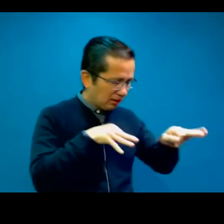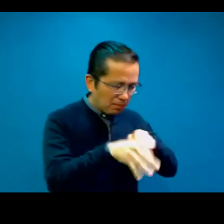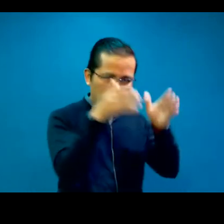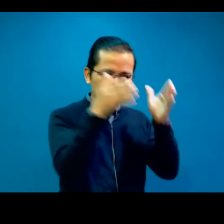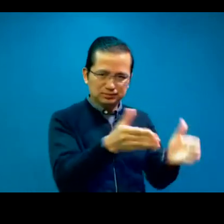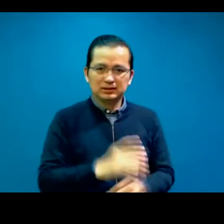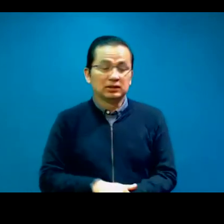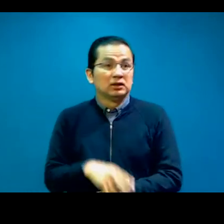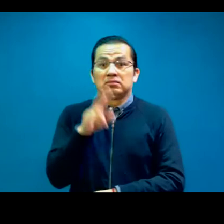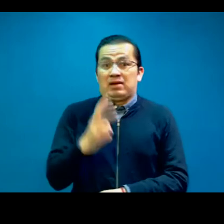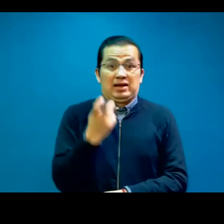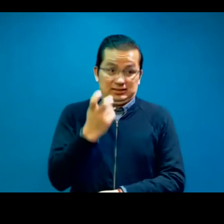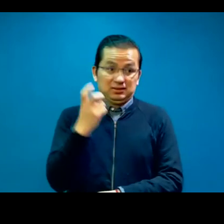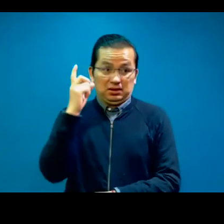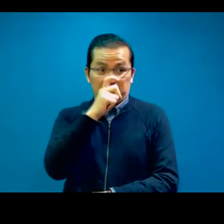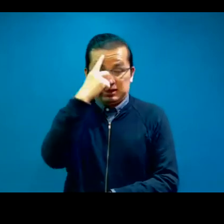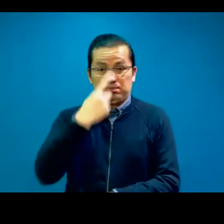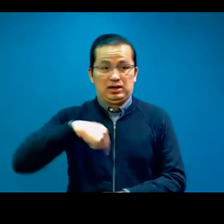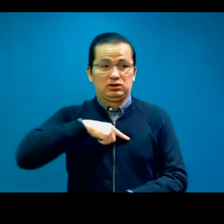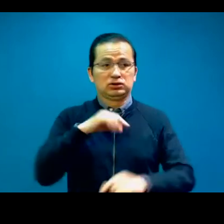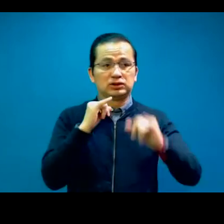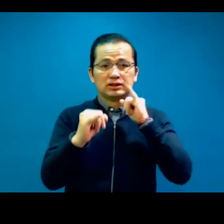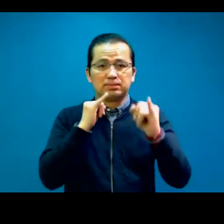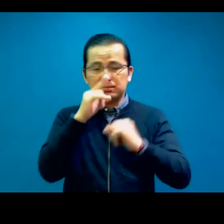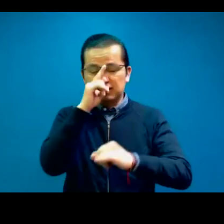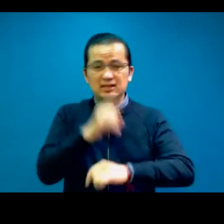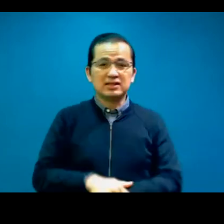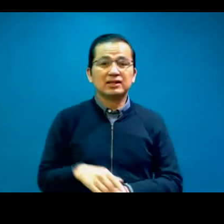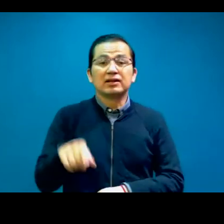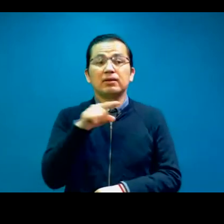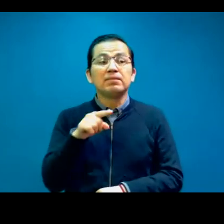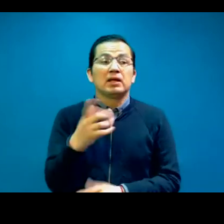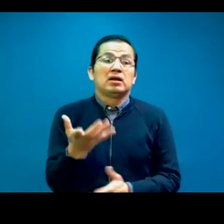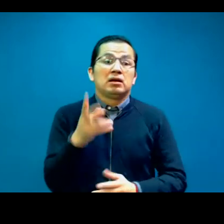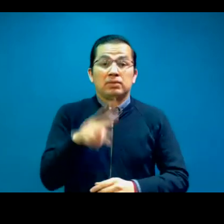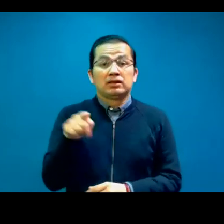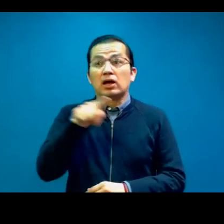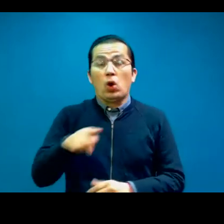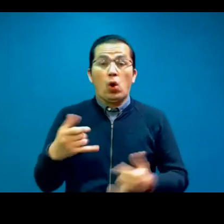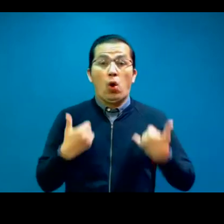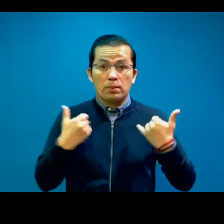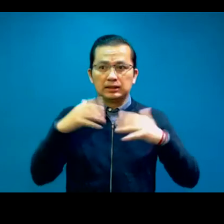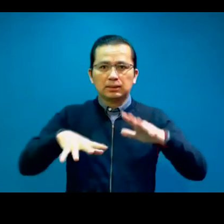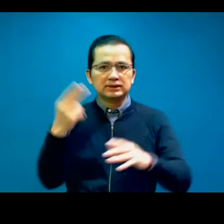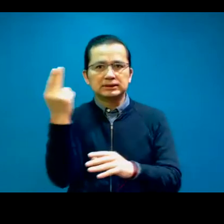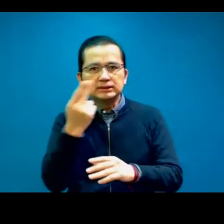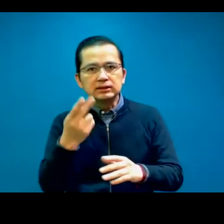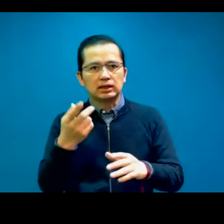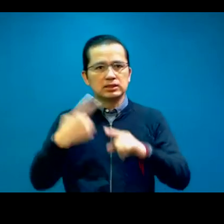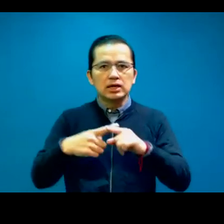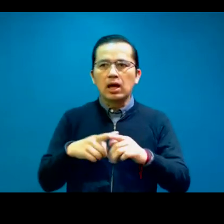trabajan también en tus entornos, ¿las cuentan con ustedes? Gente que ya les puede abrir un poco más la perspectiva